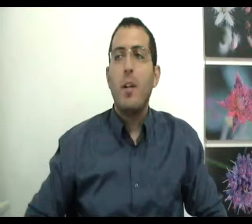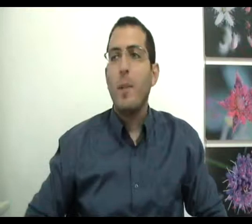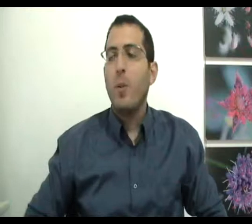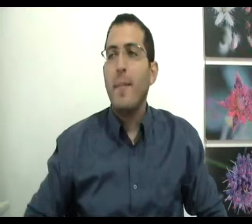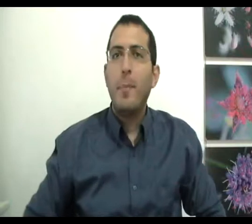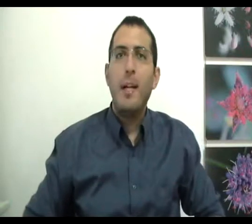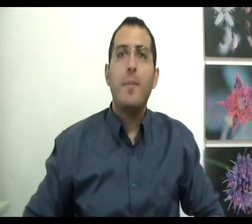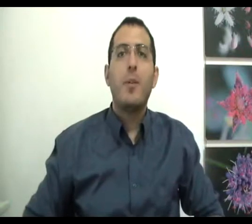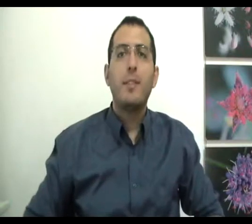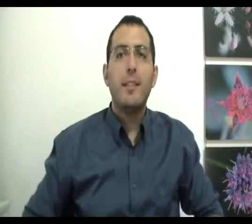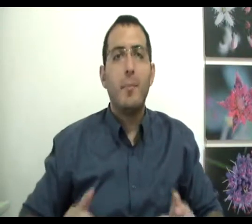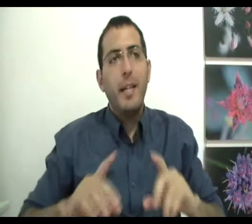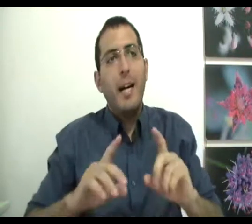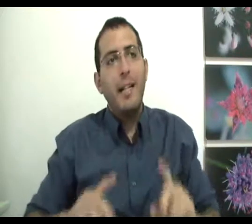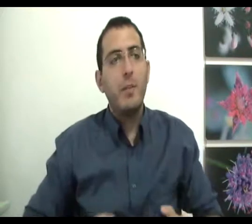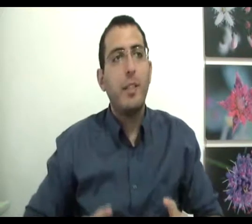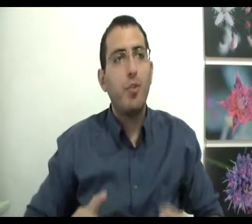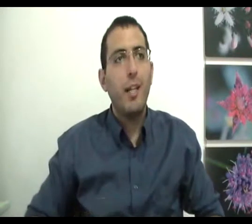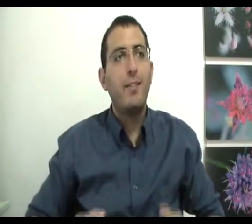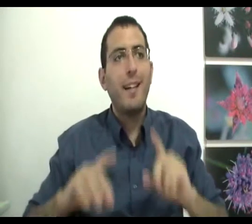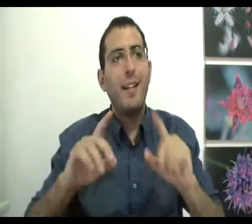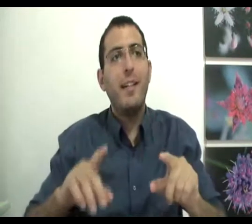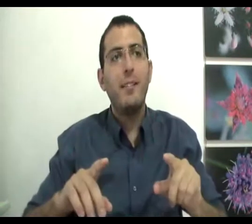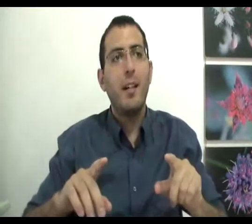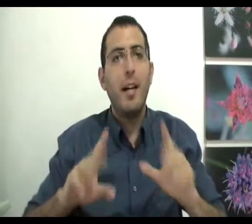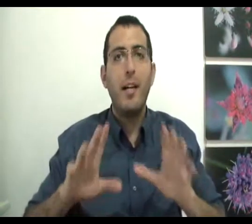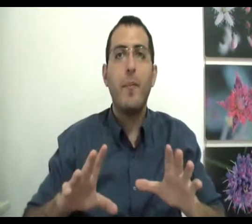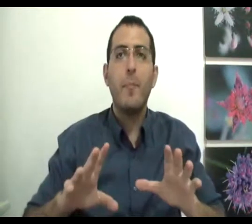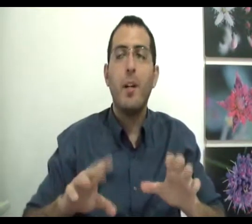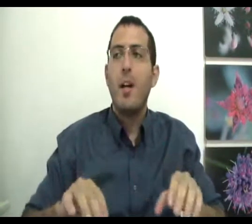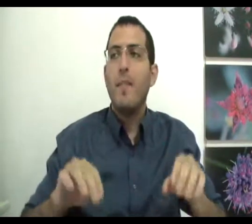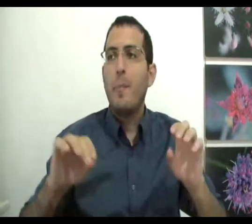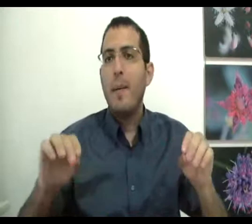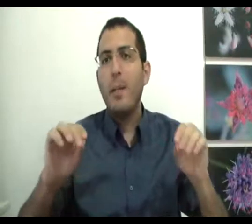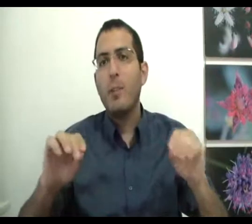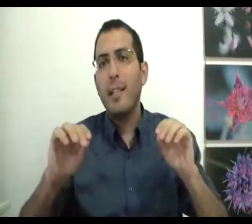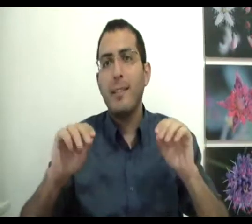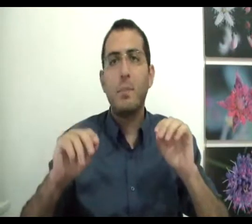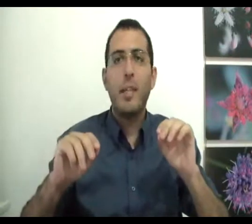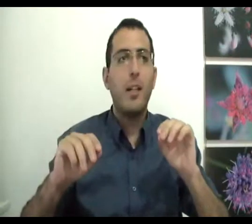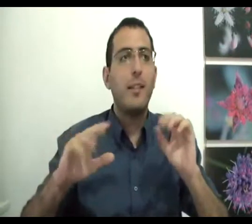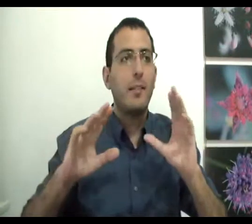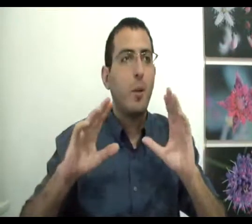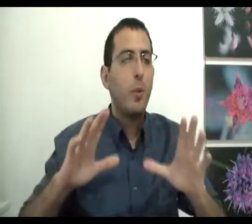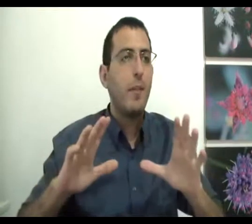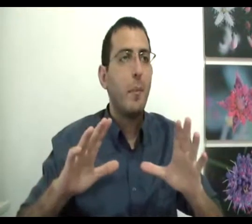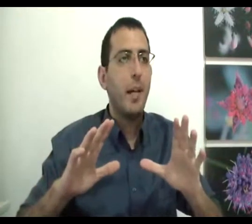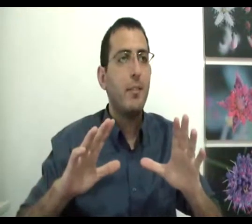לא בקולם, הפעם אני רוצה לדבר על הנושא של תכלית החיים. והפעם אני רוצה להסביר, לתת נקודת מבט,